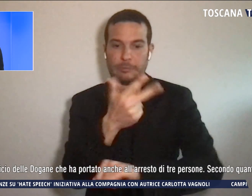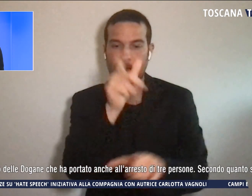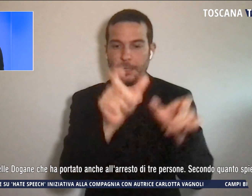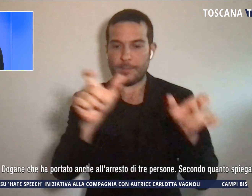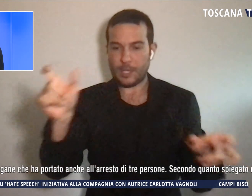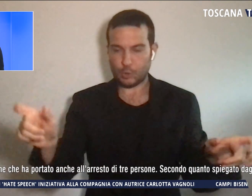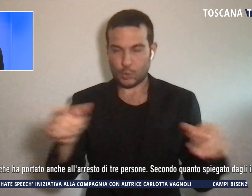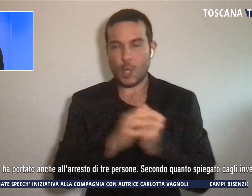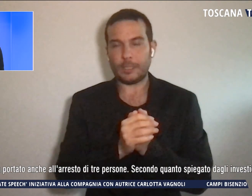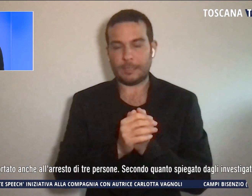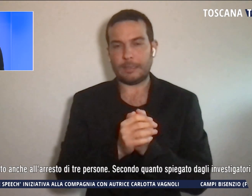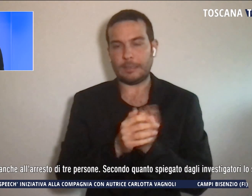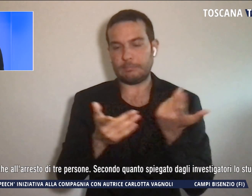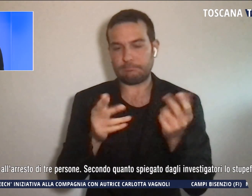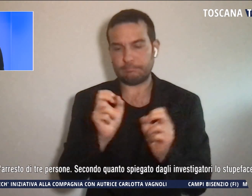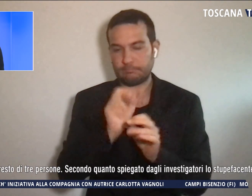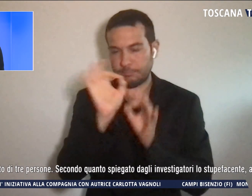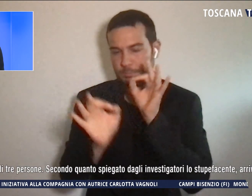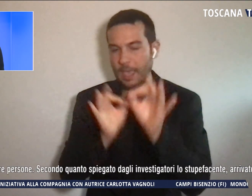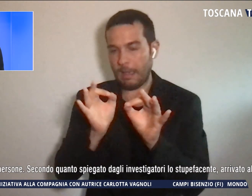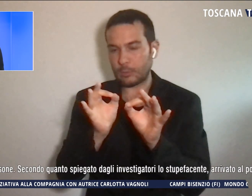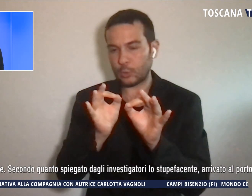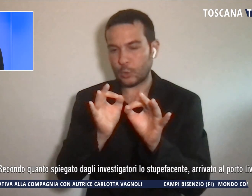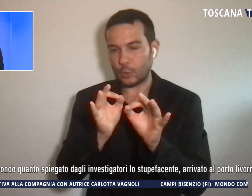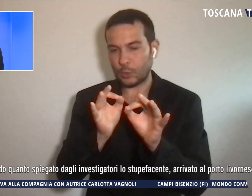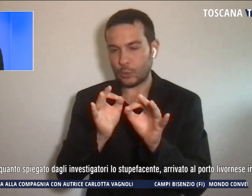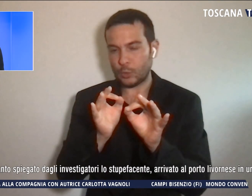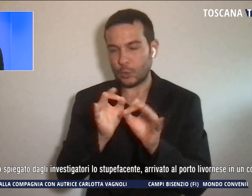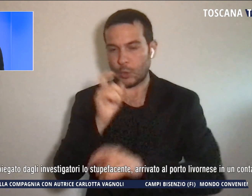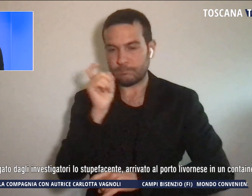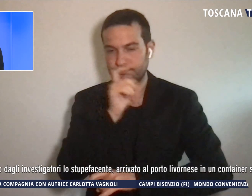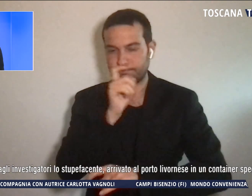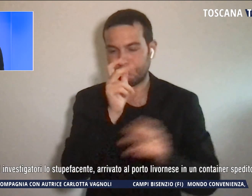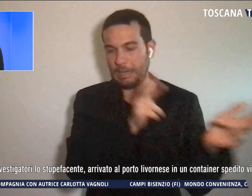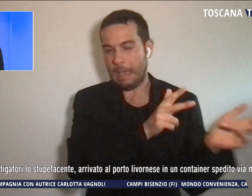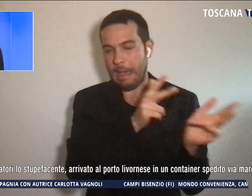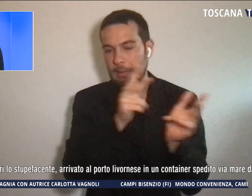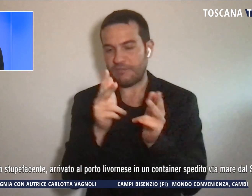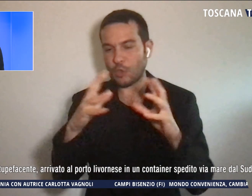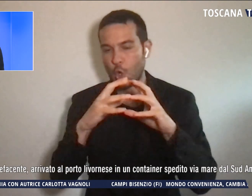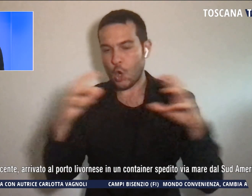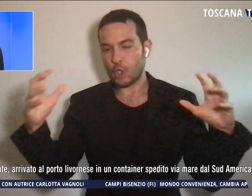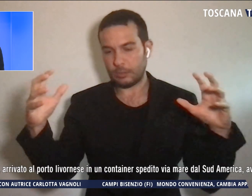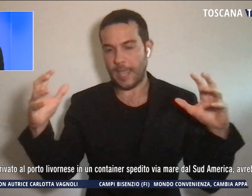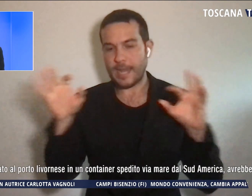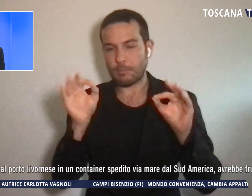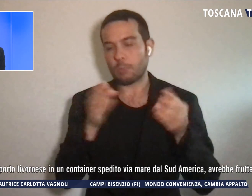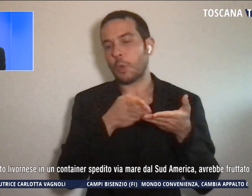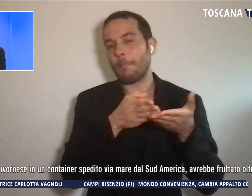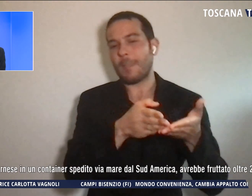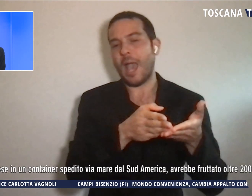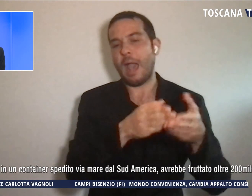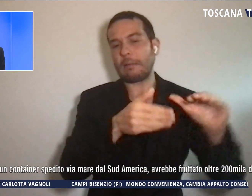investigatori, lo stupefacente arrivato al porto di Livorno in un container spedito via mare dal Sud America avrebbe